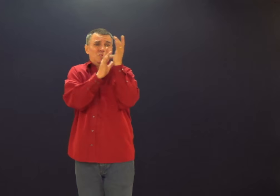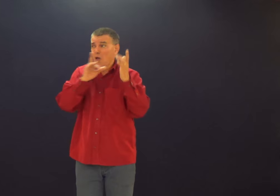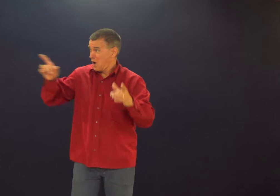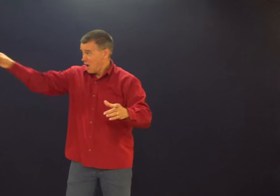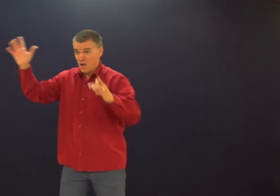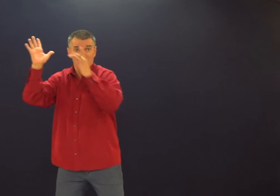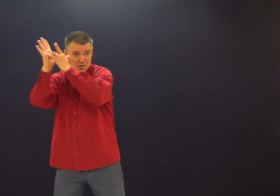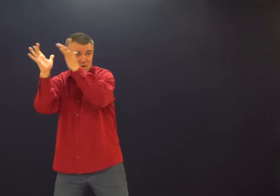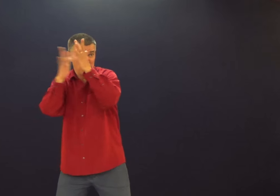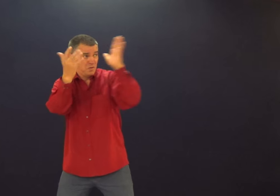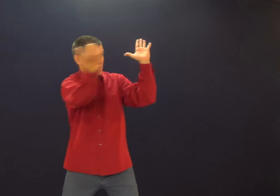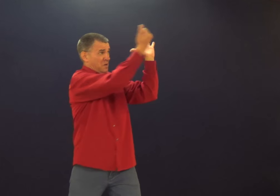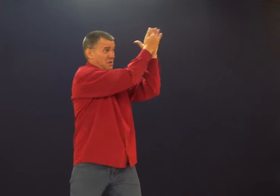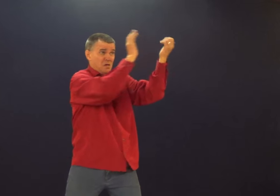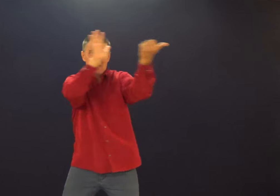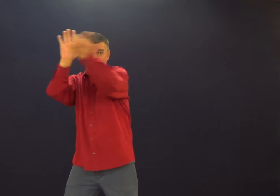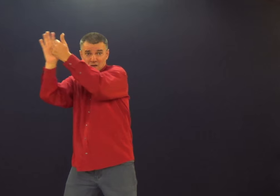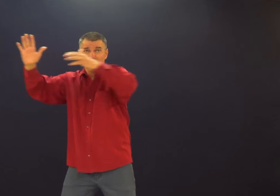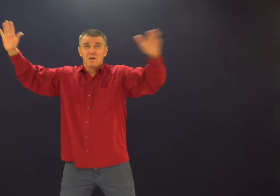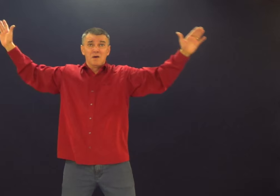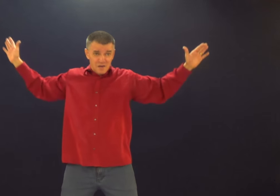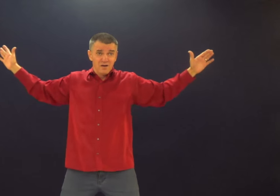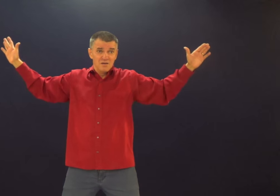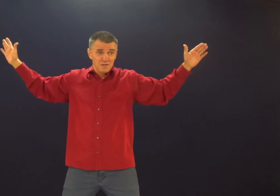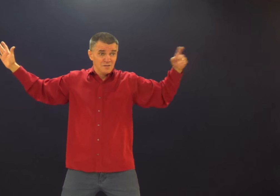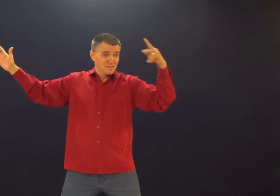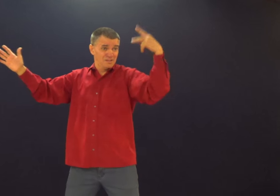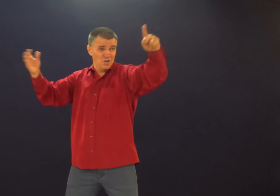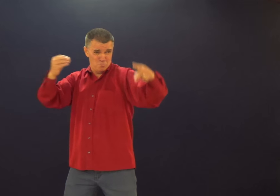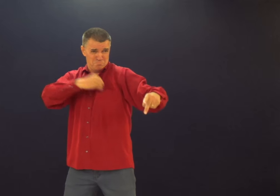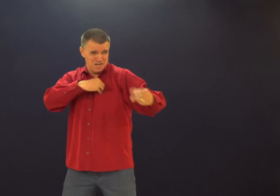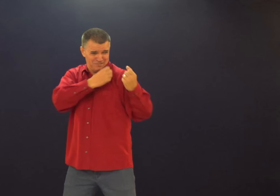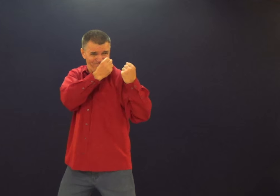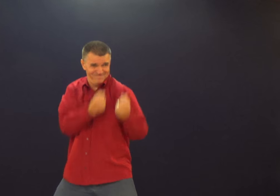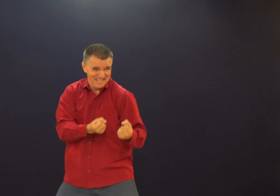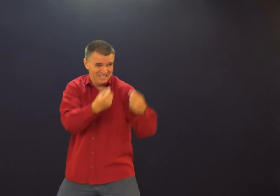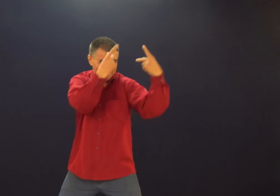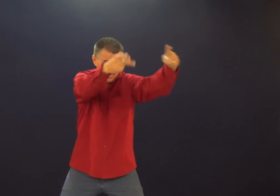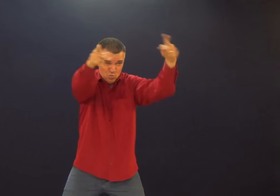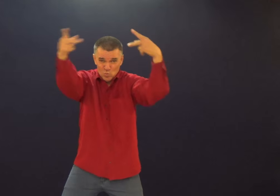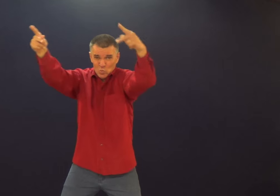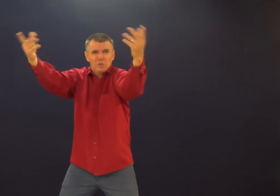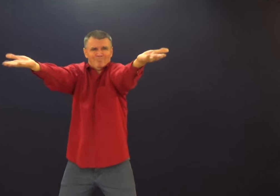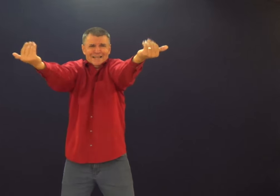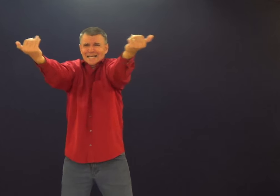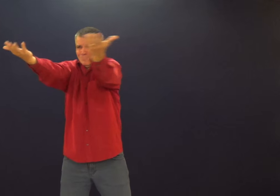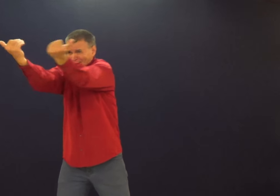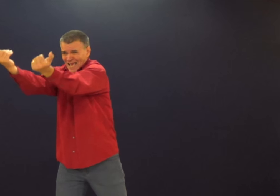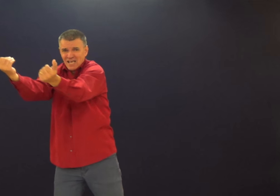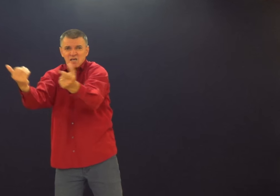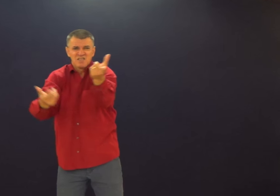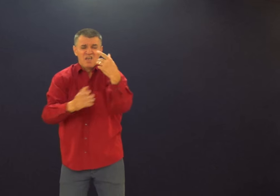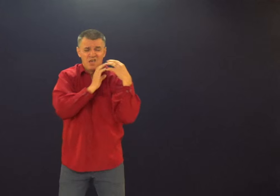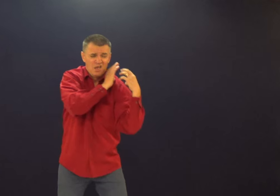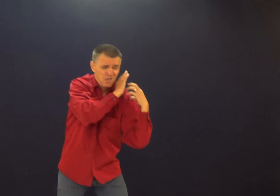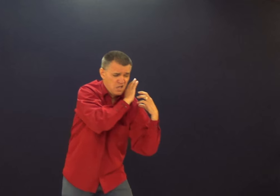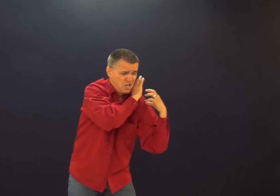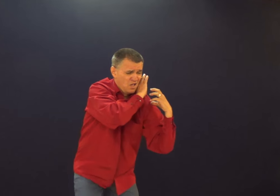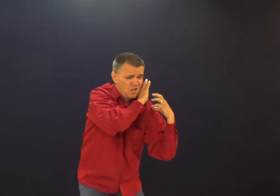Eu quero ficar rápido para Jesus. Se aquilo não estiver te cansando, te pesando, não entrega tudo para Jesus, se aquilo que você carrega